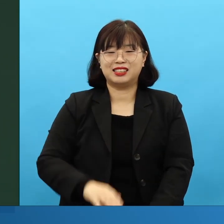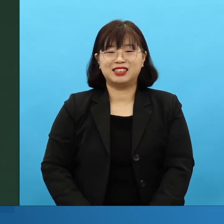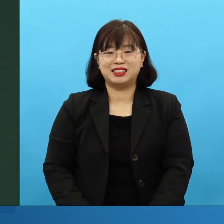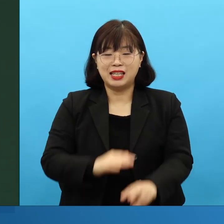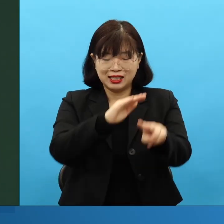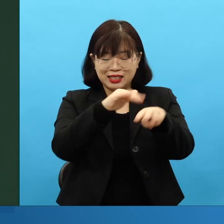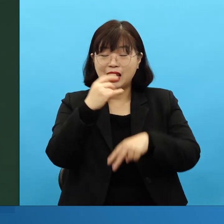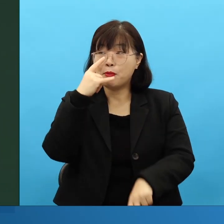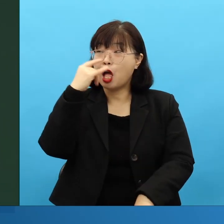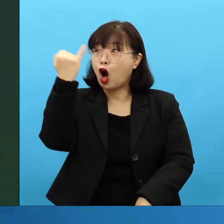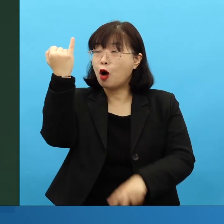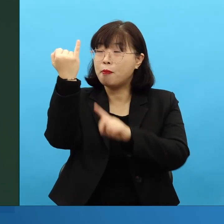나시리는 걸 깨달았잖아요.